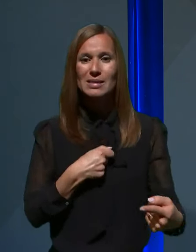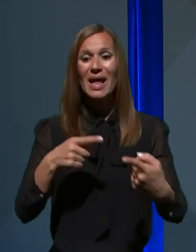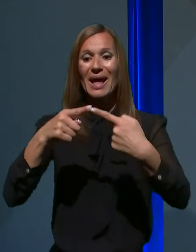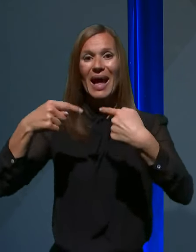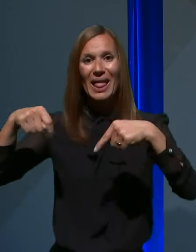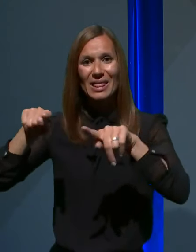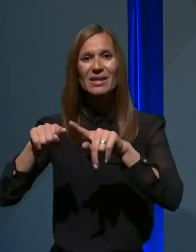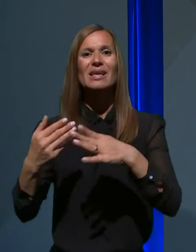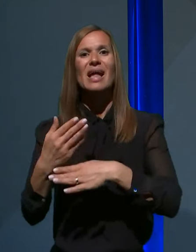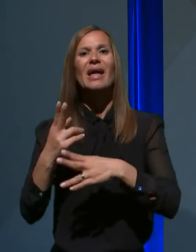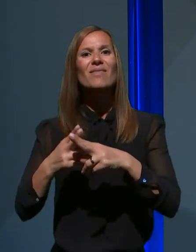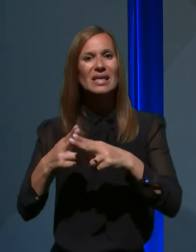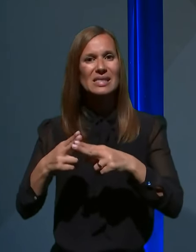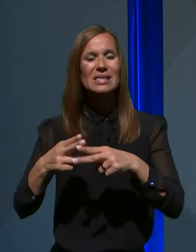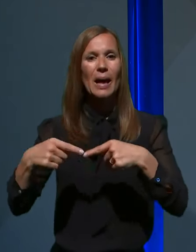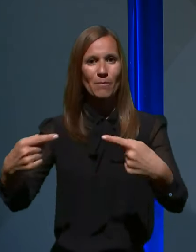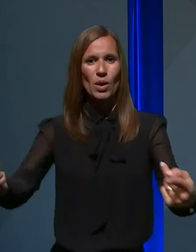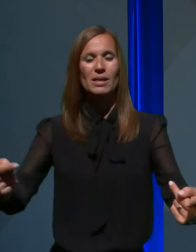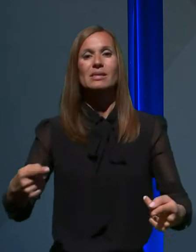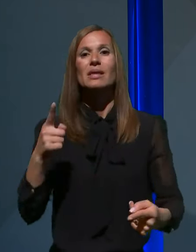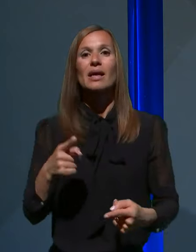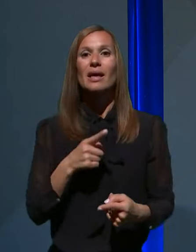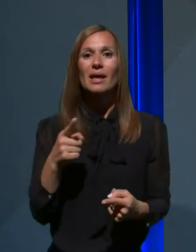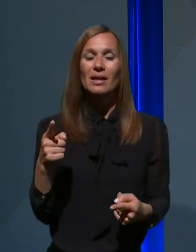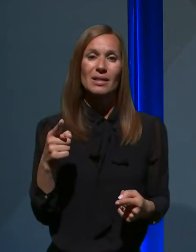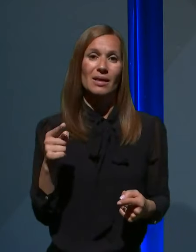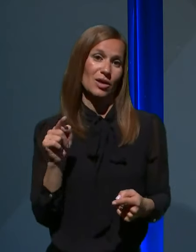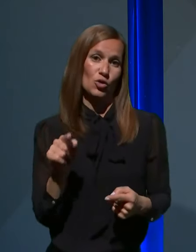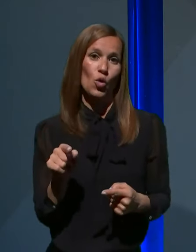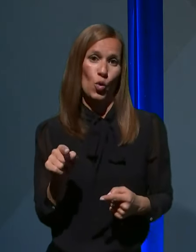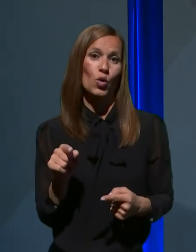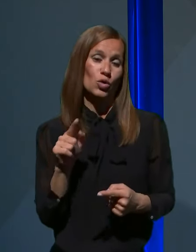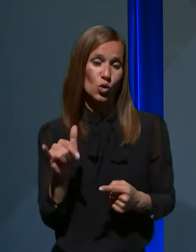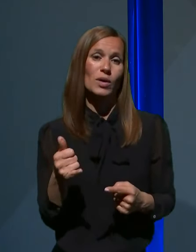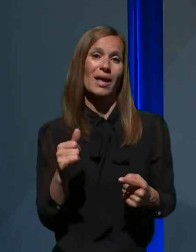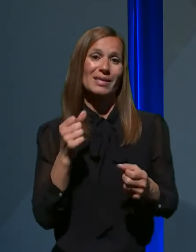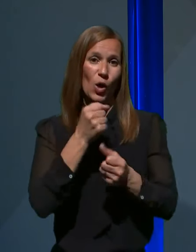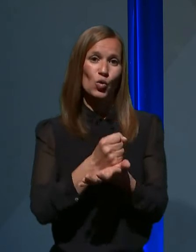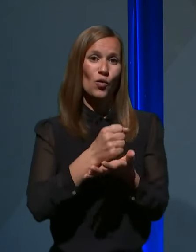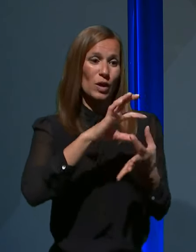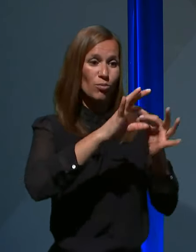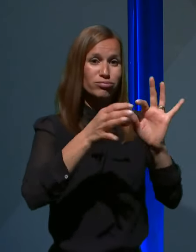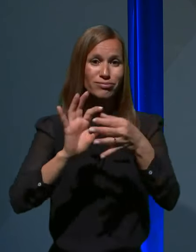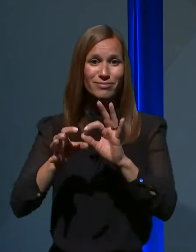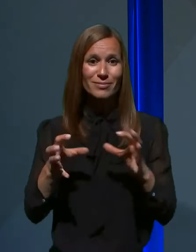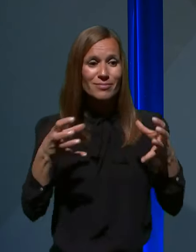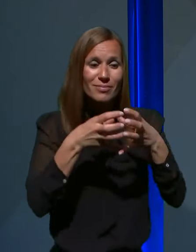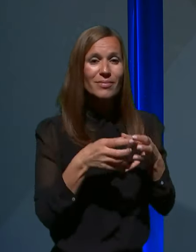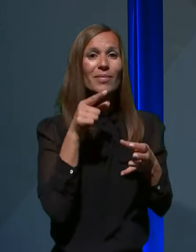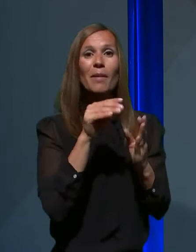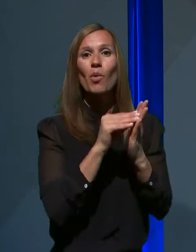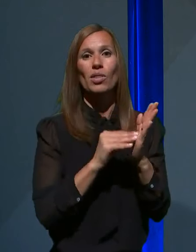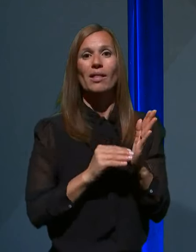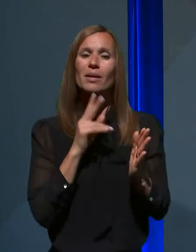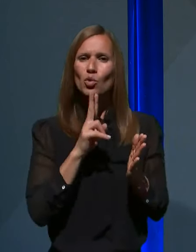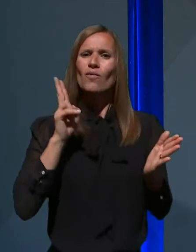infekcijske bolezni in v bistvu to je zagotovilo, da bodo ti podatki vrstnici na